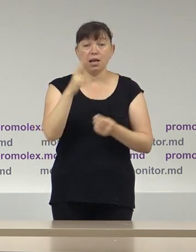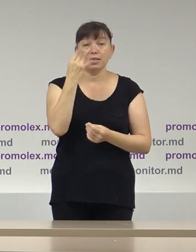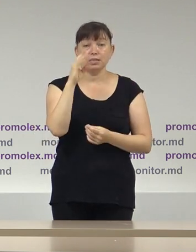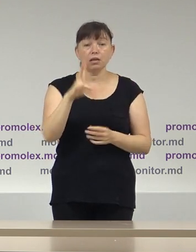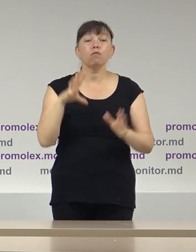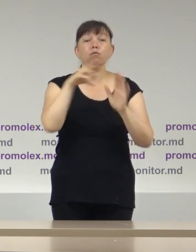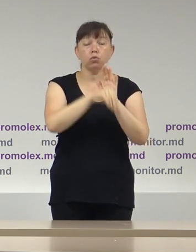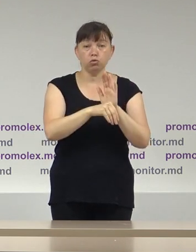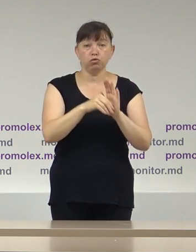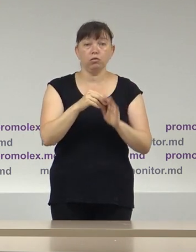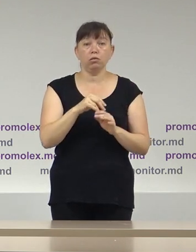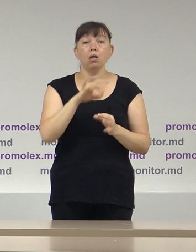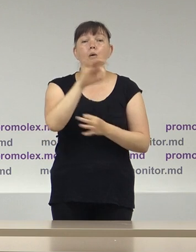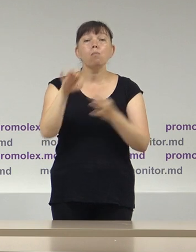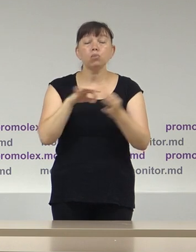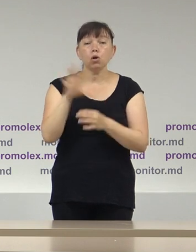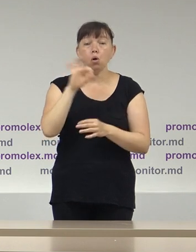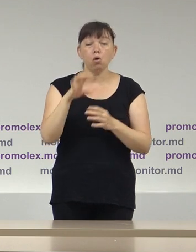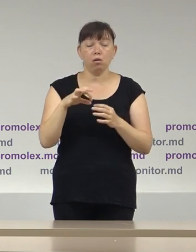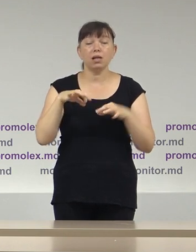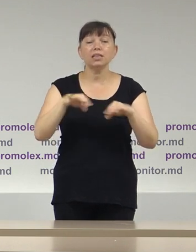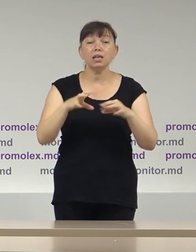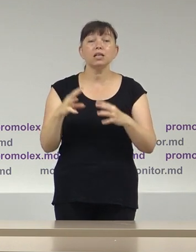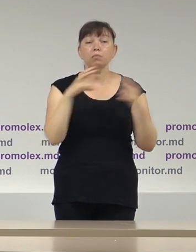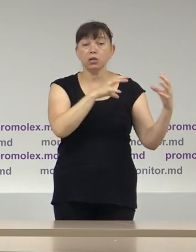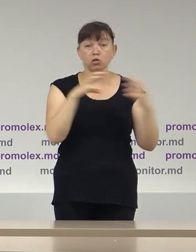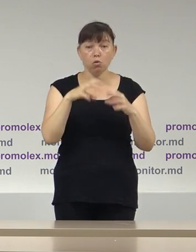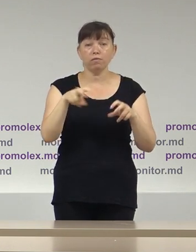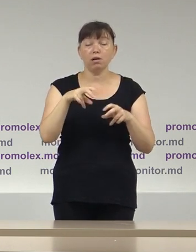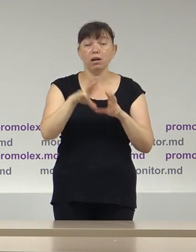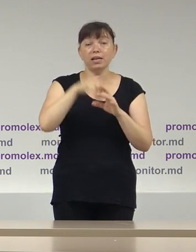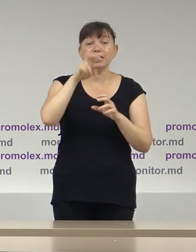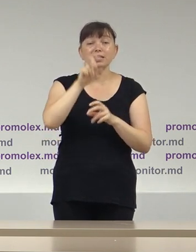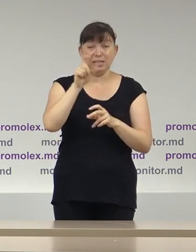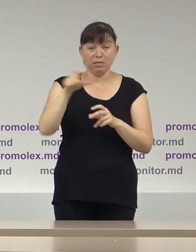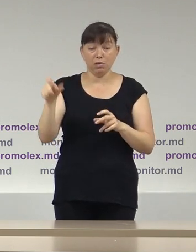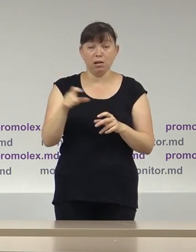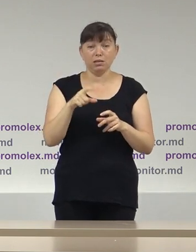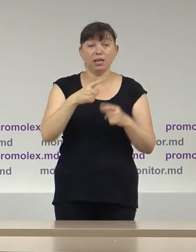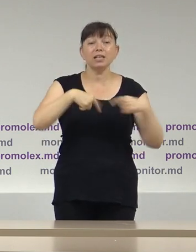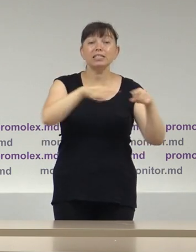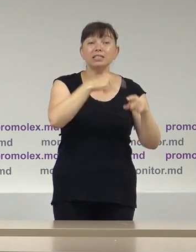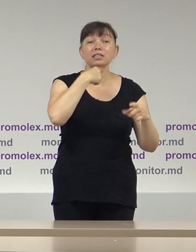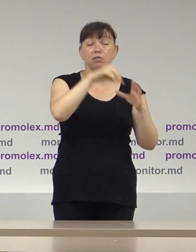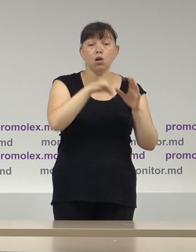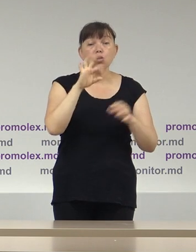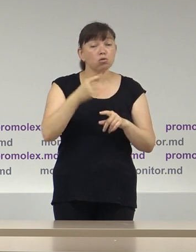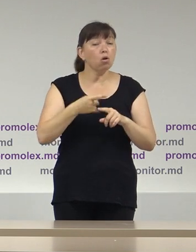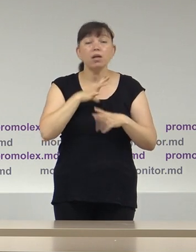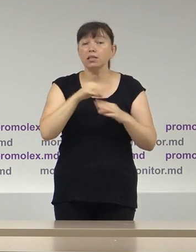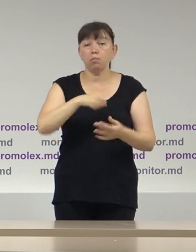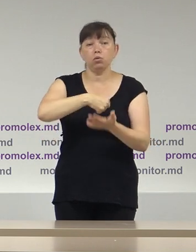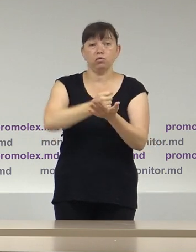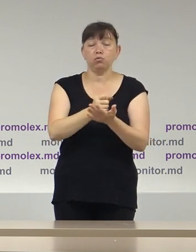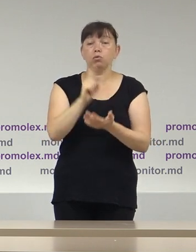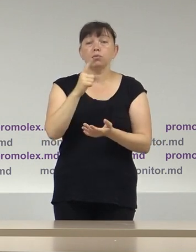subiectul cu privire la proiectul hotărârii privind transport organizat al legătorilor la secțiile de votare. Acesta, însă, nu a fost aprobat din